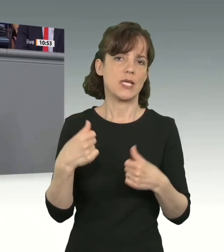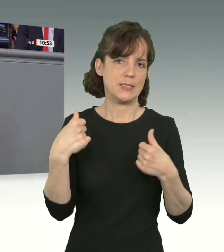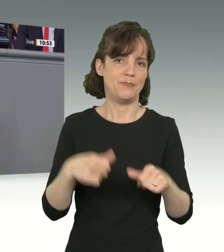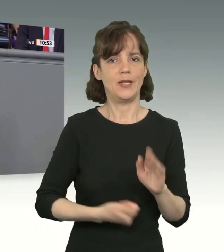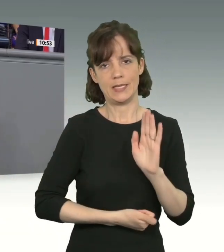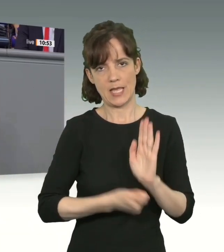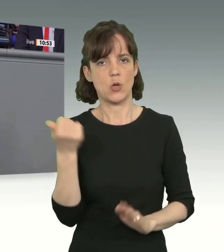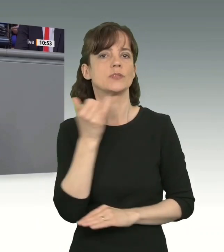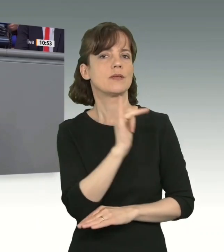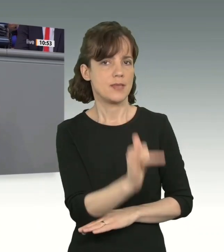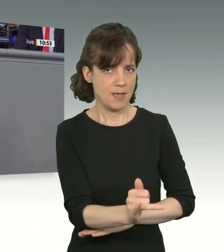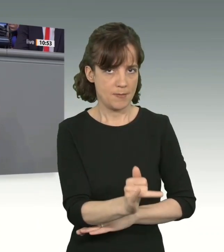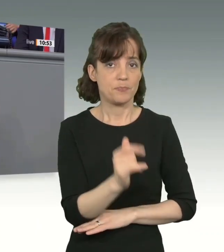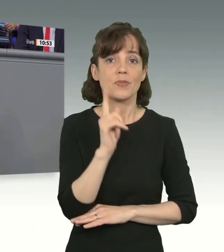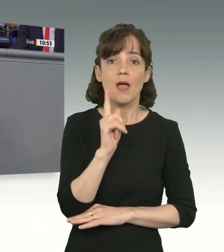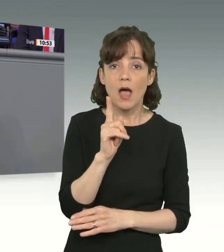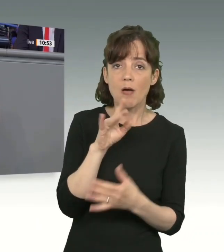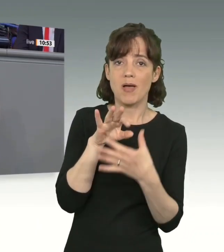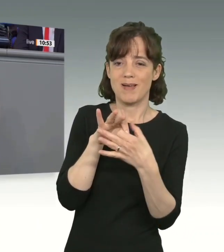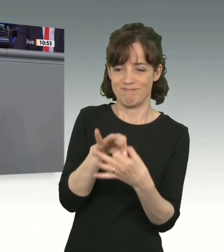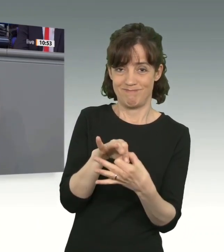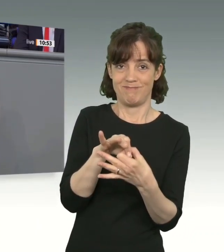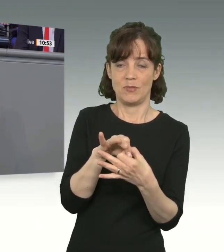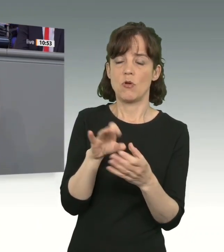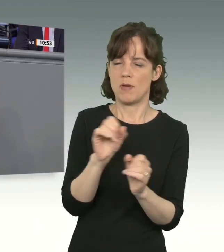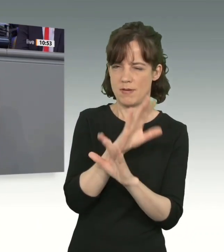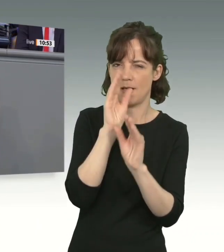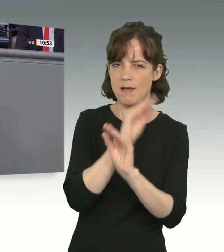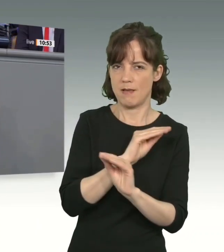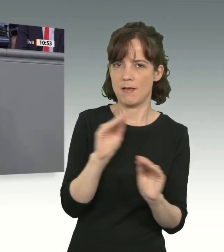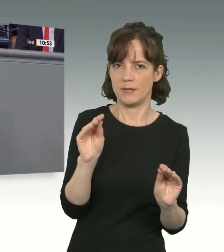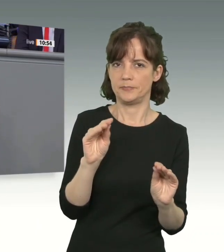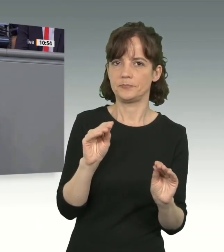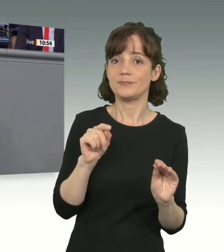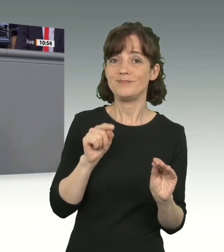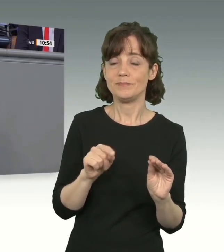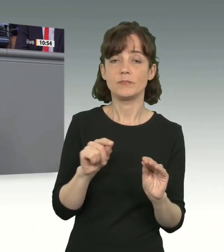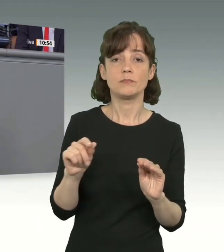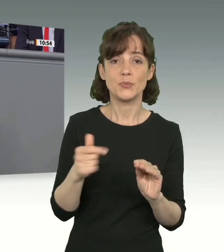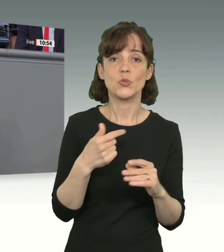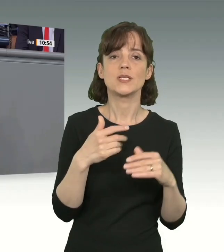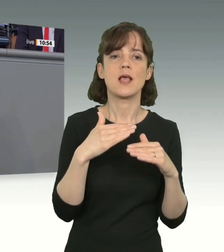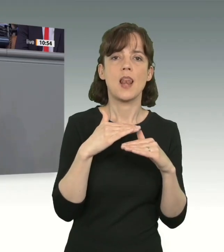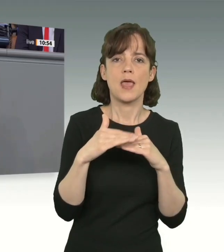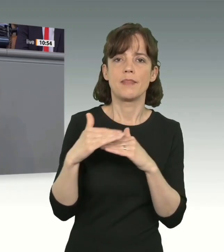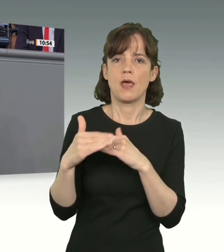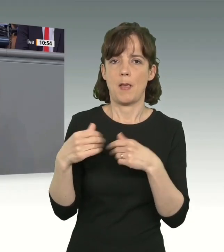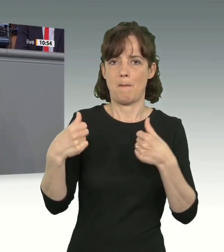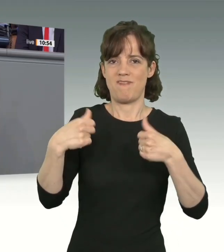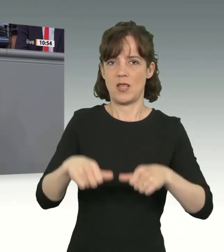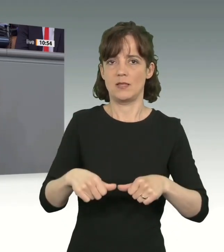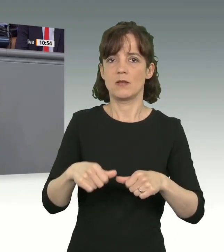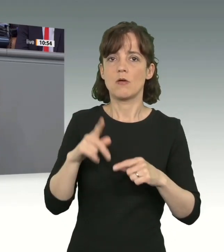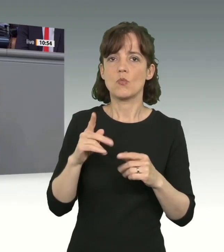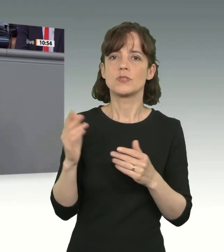da möchte ich doch einmal in aller Klarheit auch sagen, hier sind vor allem die Länder in der Pflicht. Sie müssen die